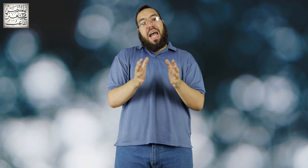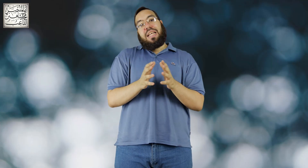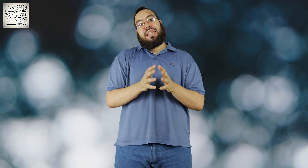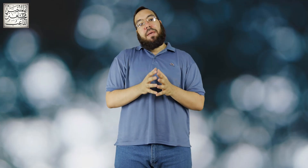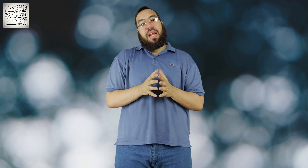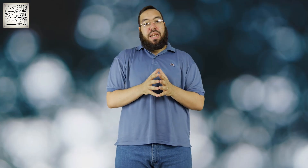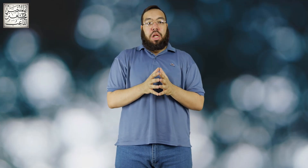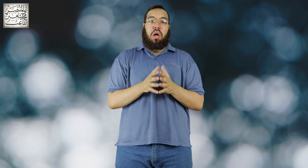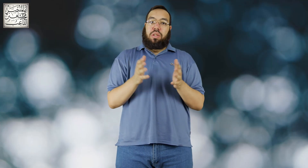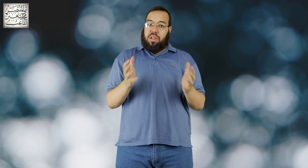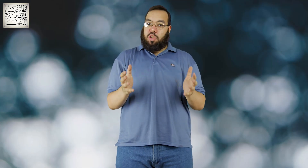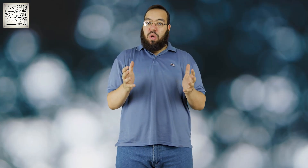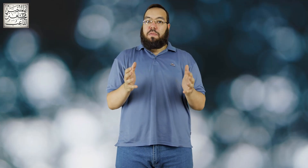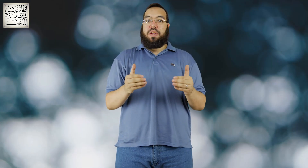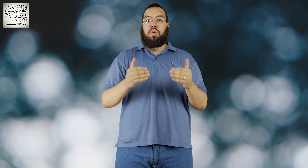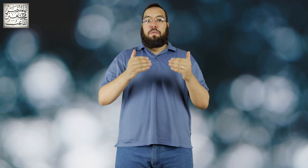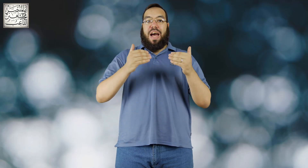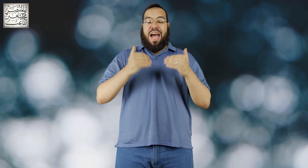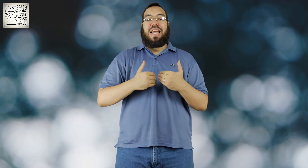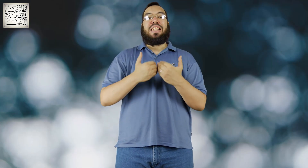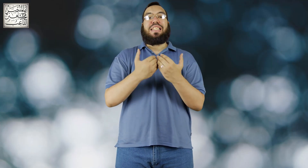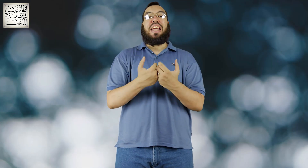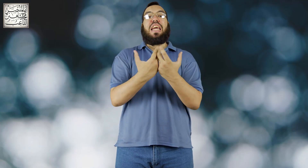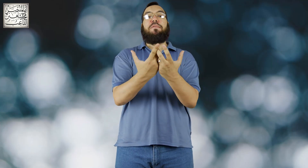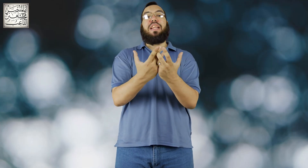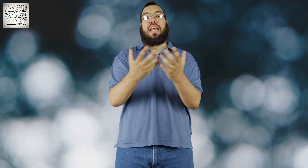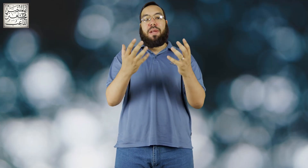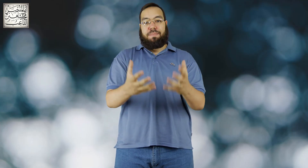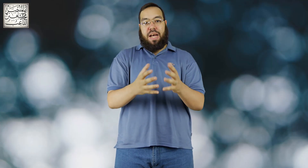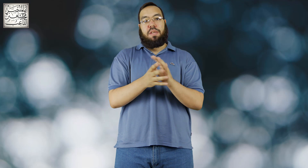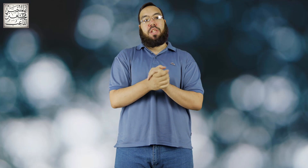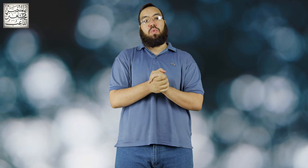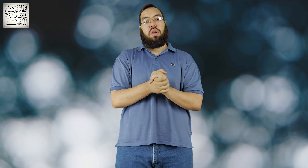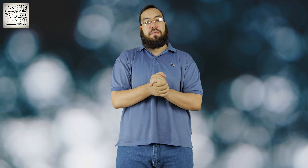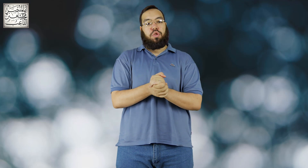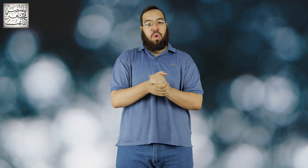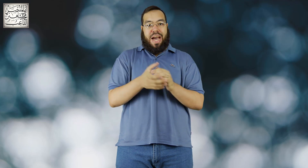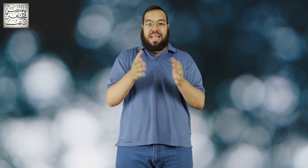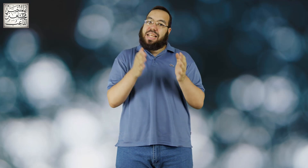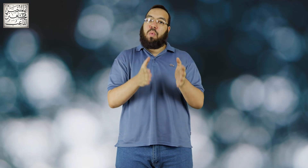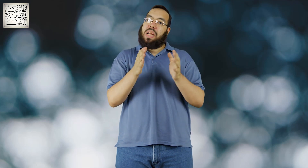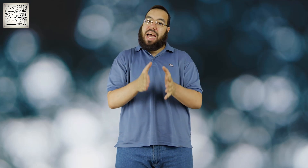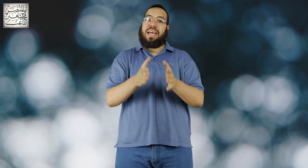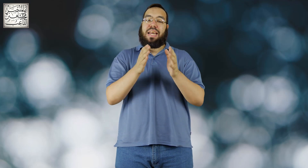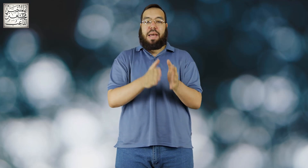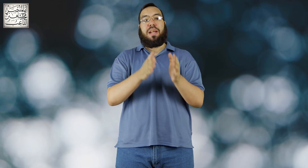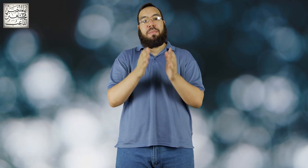عايز كاميرا علشان خاطر تصوير الفيديو فعايز ايه في الكاميرا بتاعتي في تصوير الفيديو عايز اول حاجة كاميرا